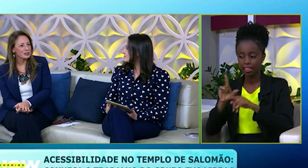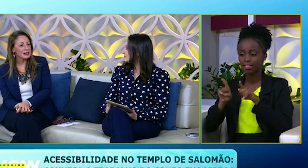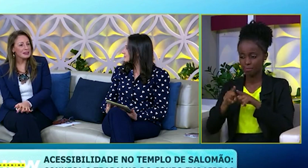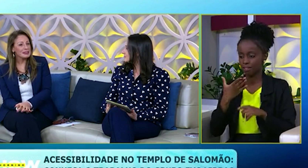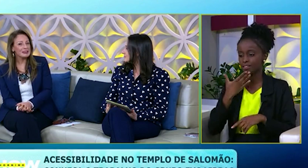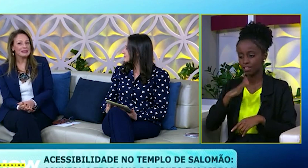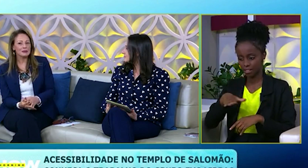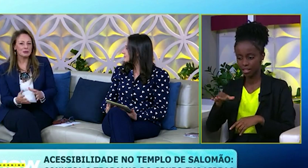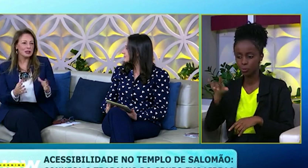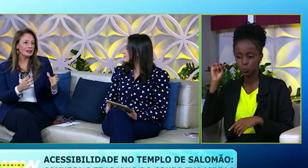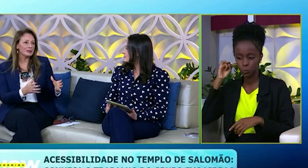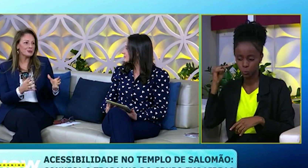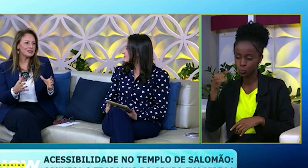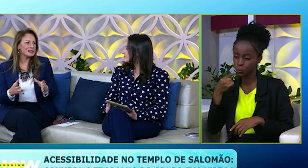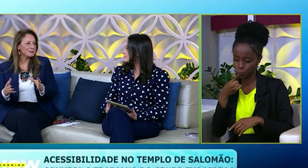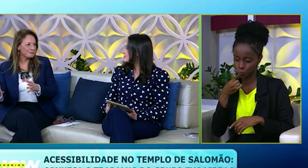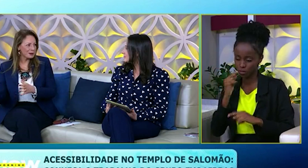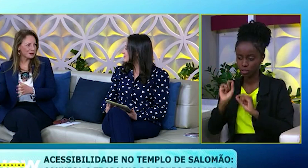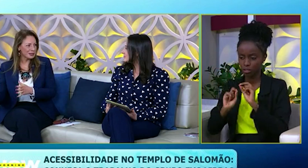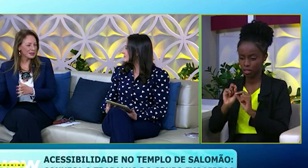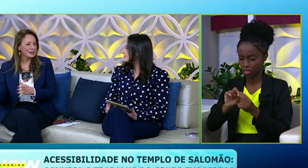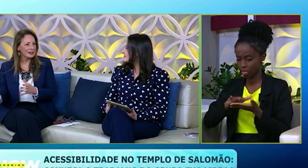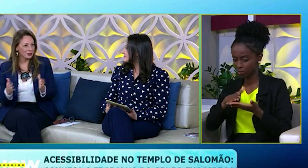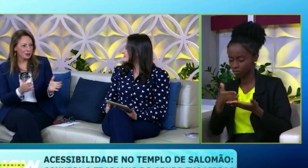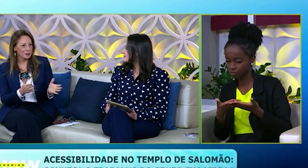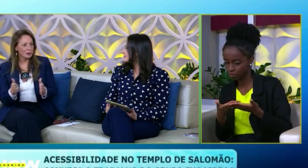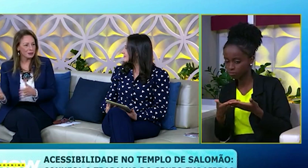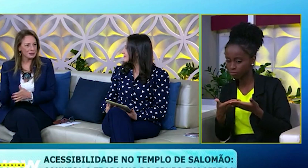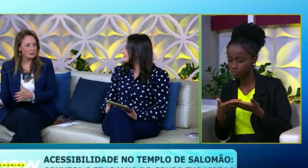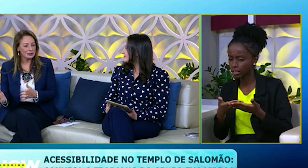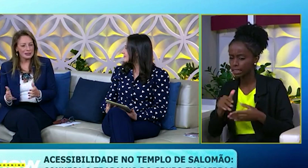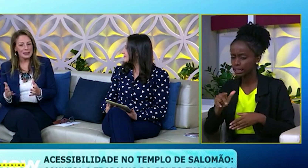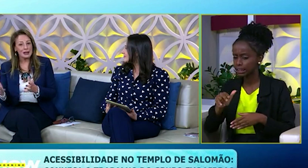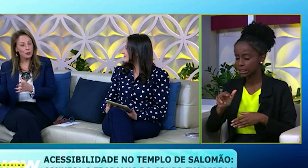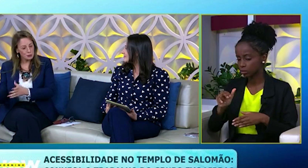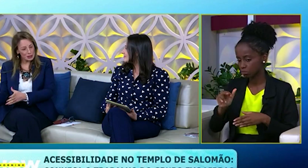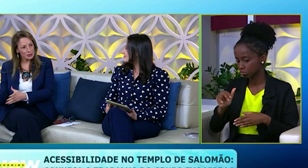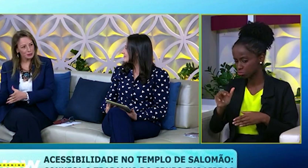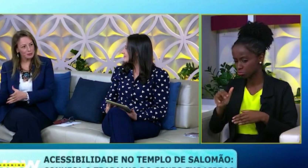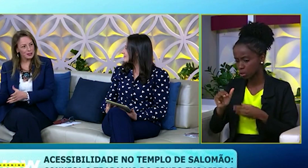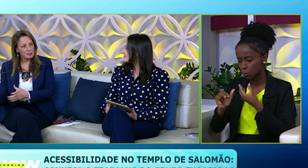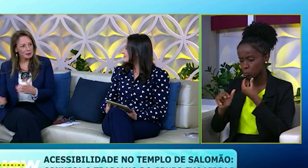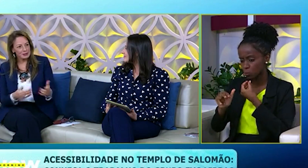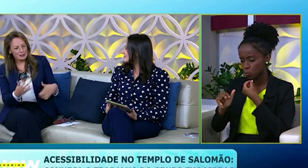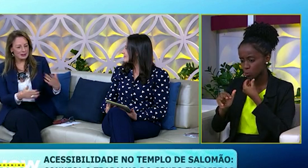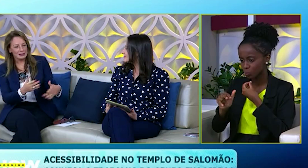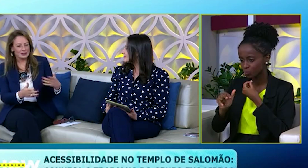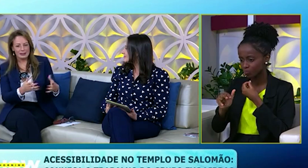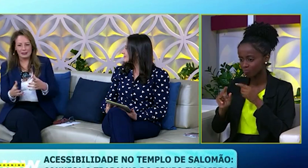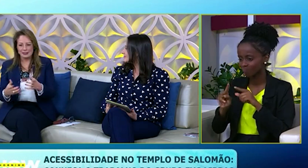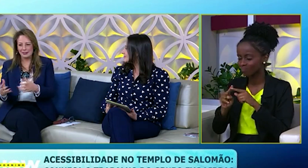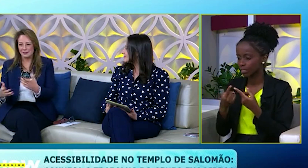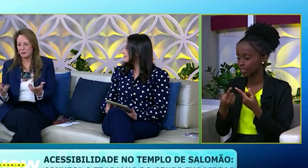surdas e quem traduzia para a menininha, né, era irmão e irmã, era o menino. Mas aí,